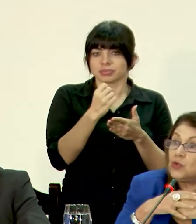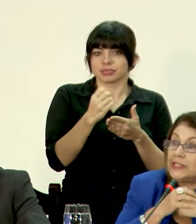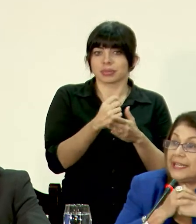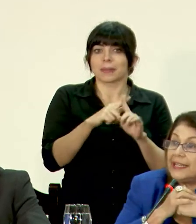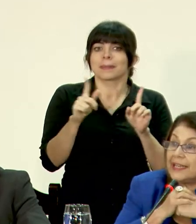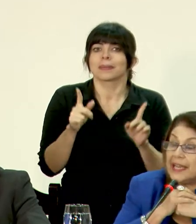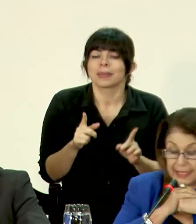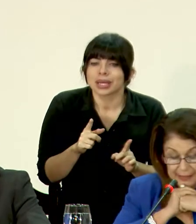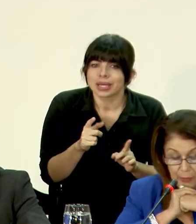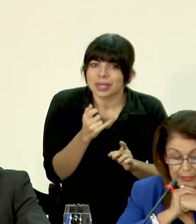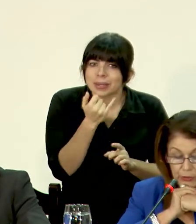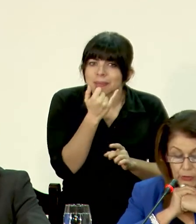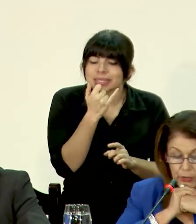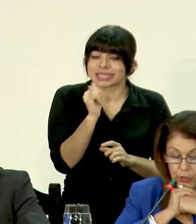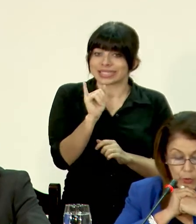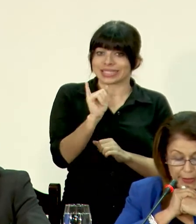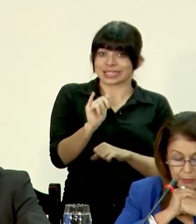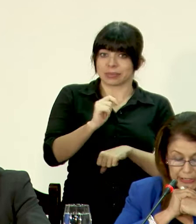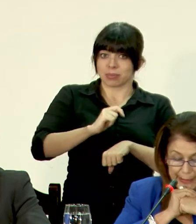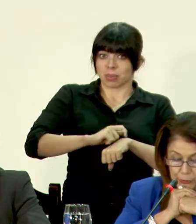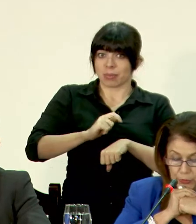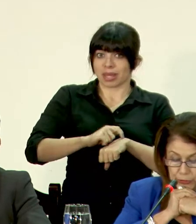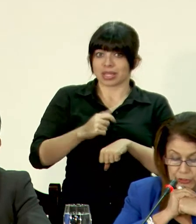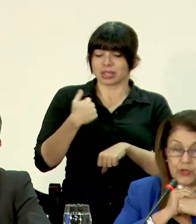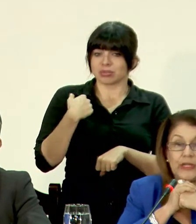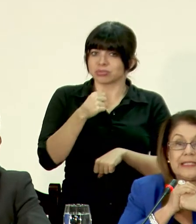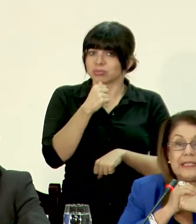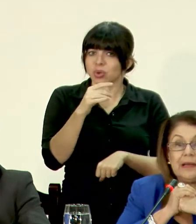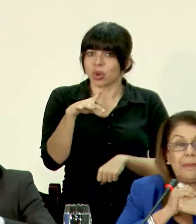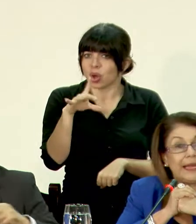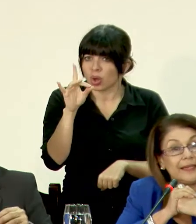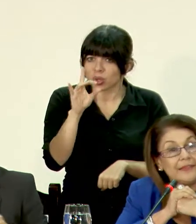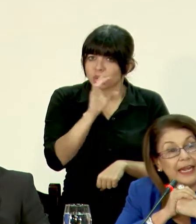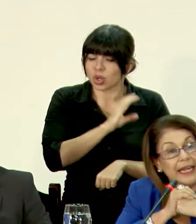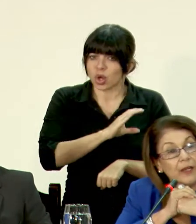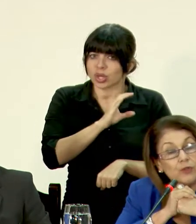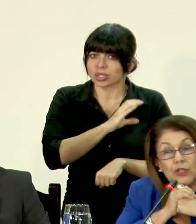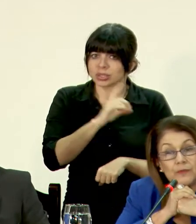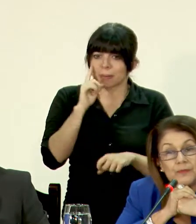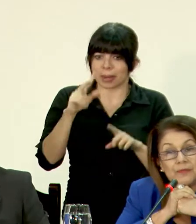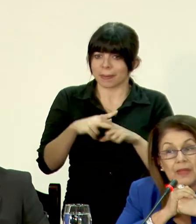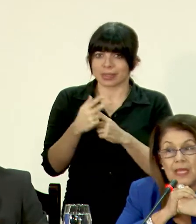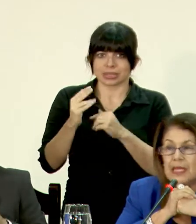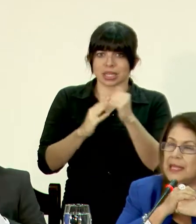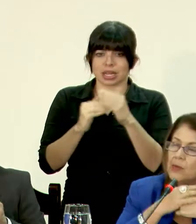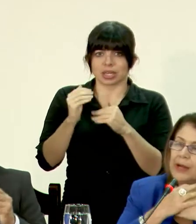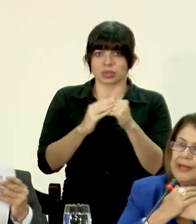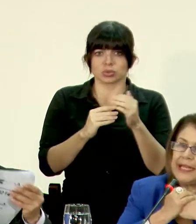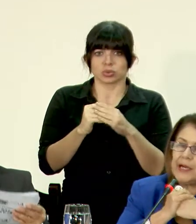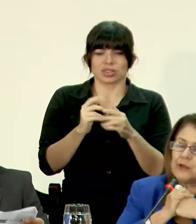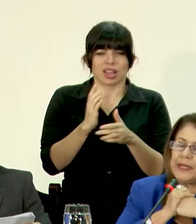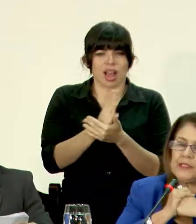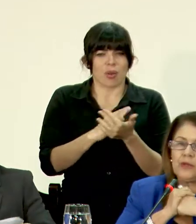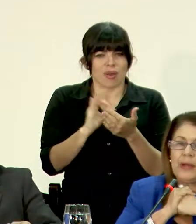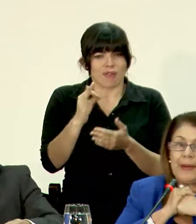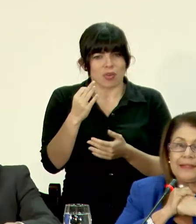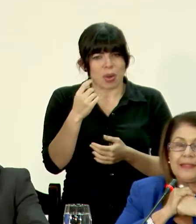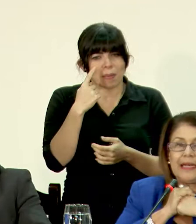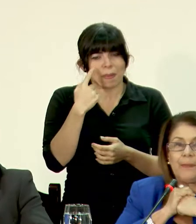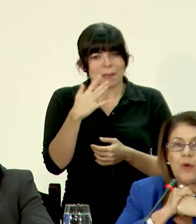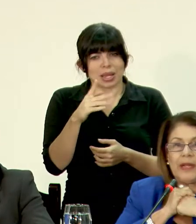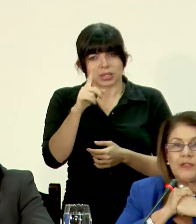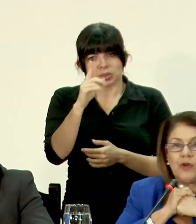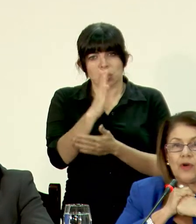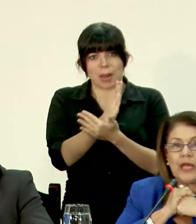resulta que en ese momento no encontramos condiciones para iniciar la ejecución. Y de alguna manera nos parece que una